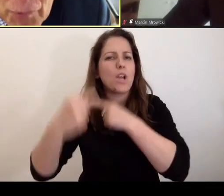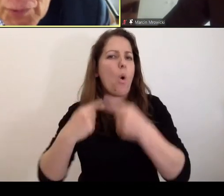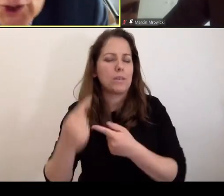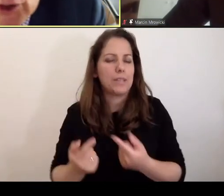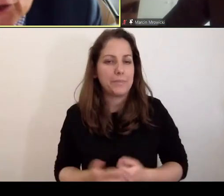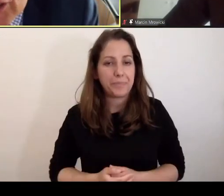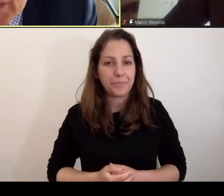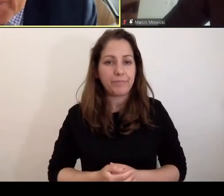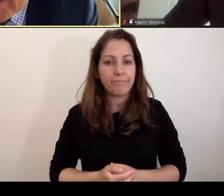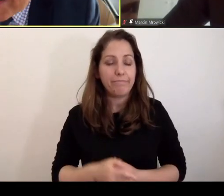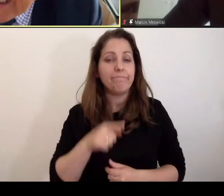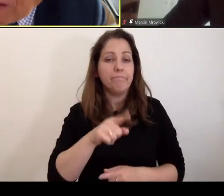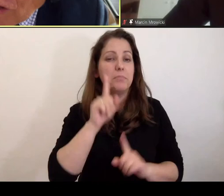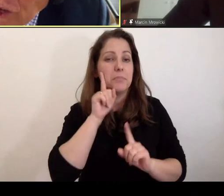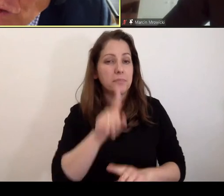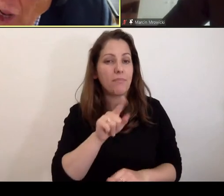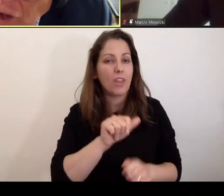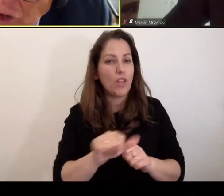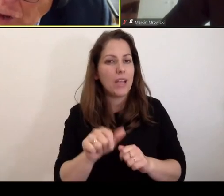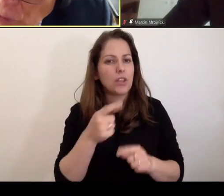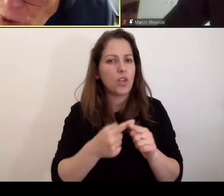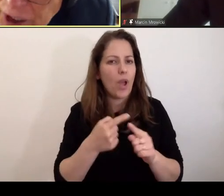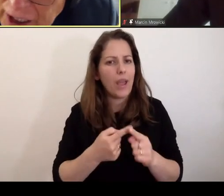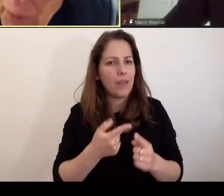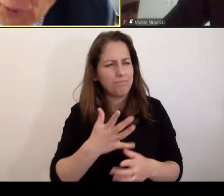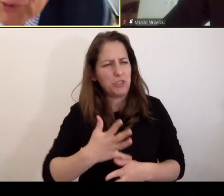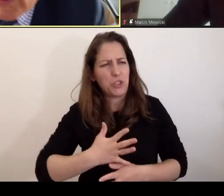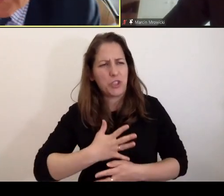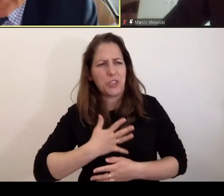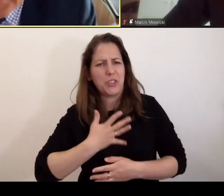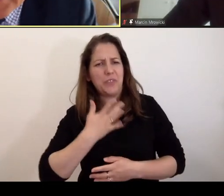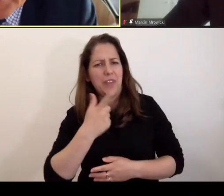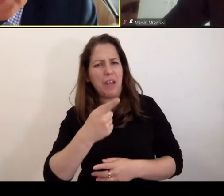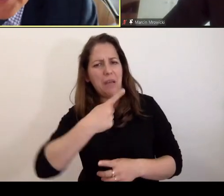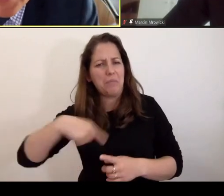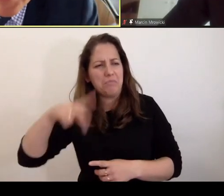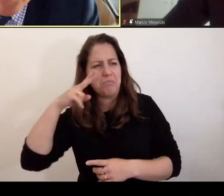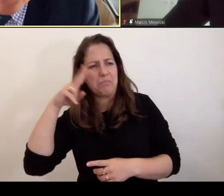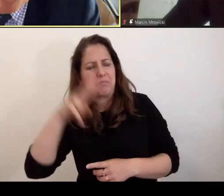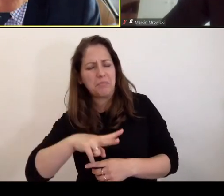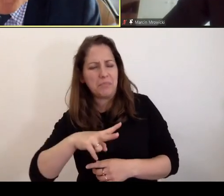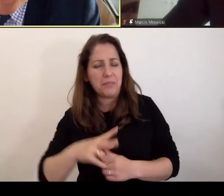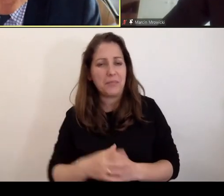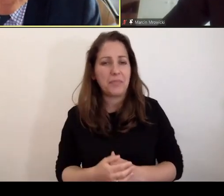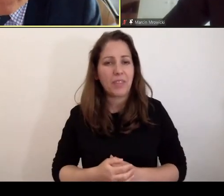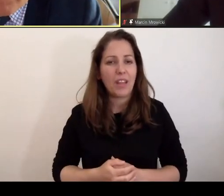Bo w istocie to jest pewien taki trochę dziwaczny twór z naszego punktu widzenia.